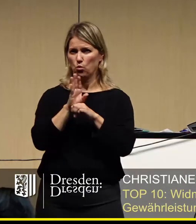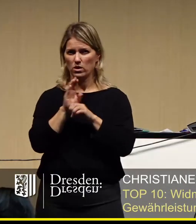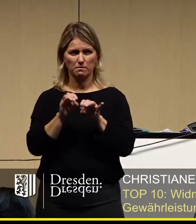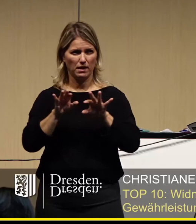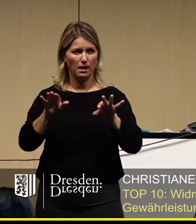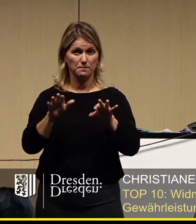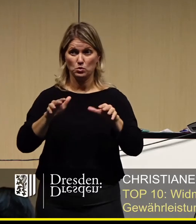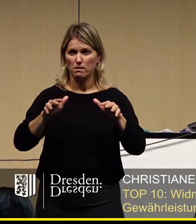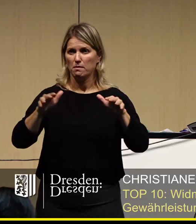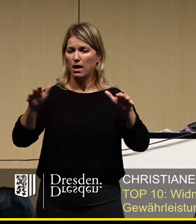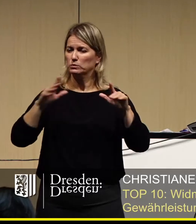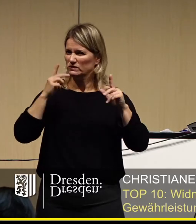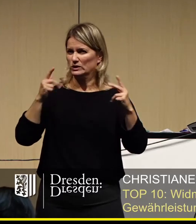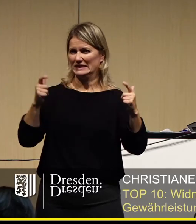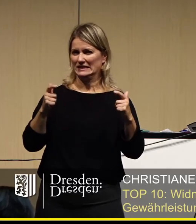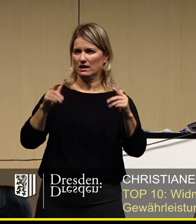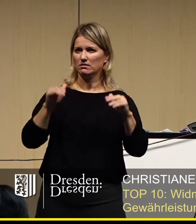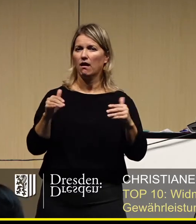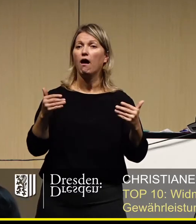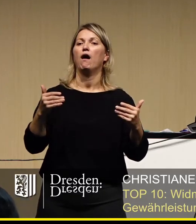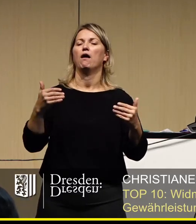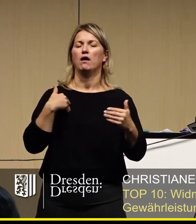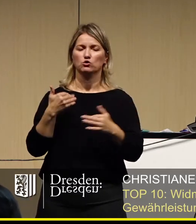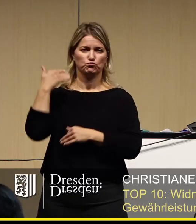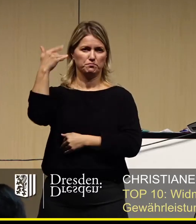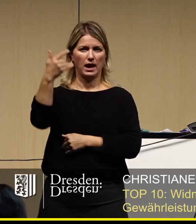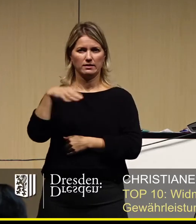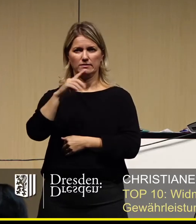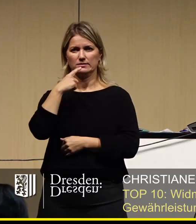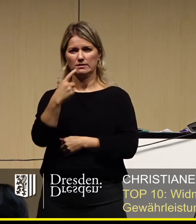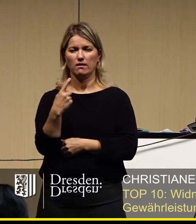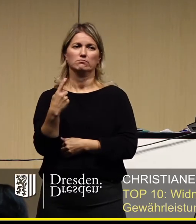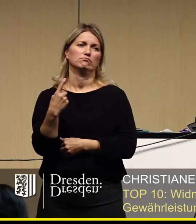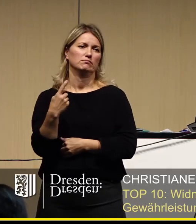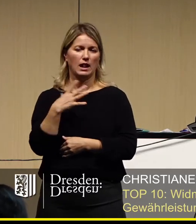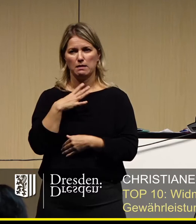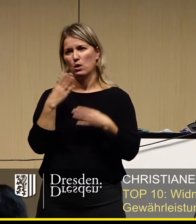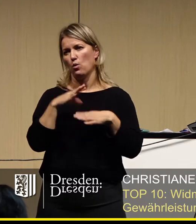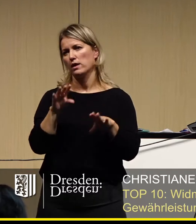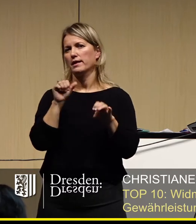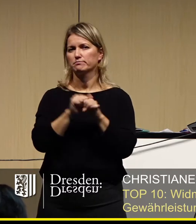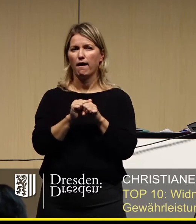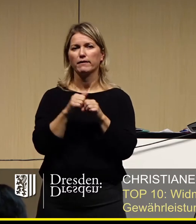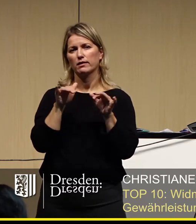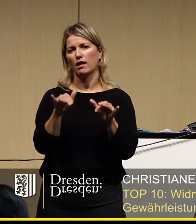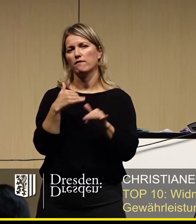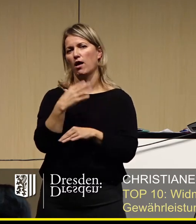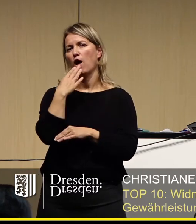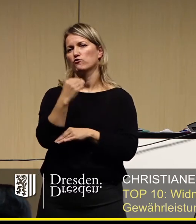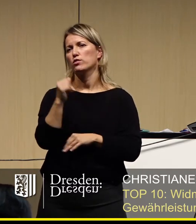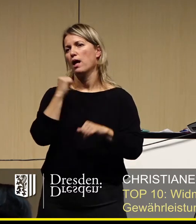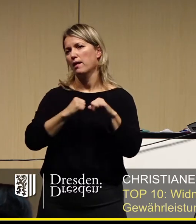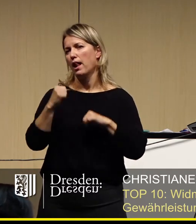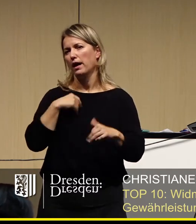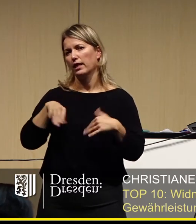in ein paar Wochen sagen, ach, es wäre schön gewesen, wenn der Weihnachtsmarkt hätte stattfinden können. Aber leider war es nicht so.